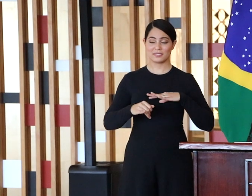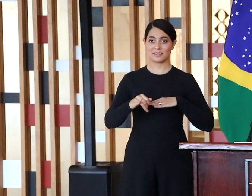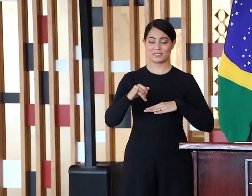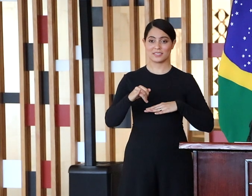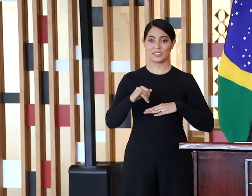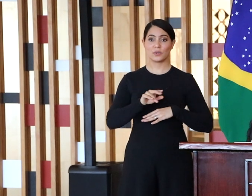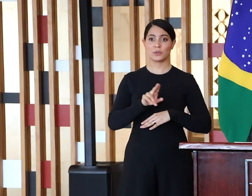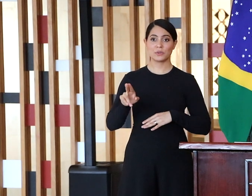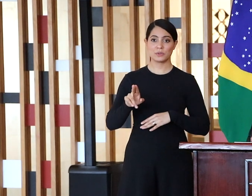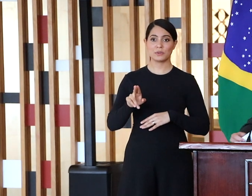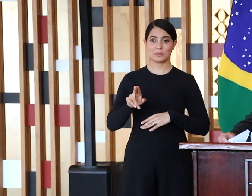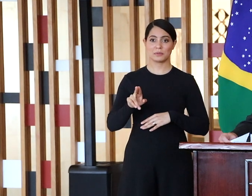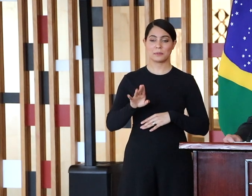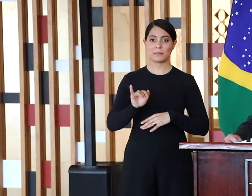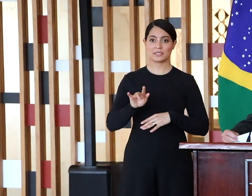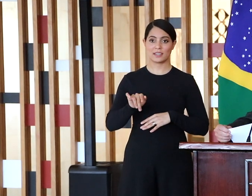Lília Mascarenhas,